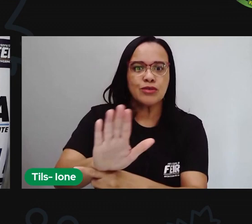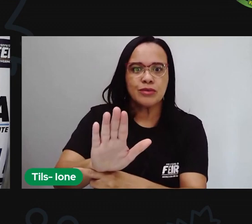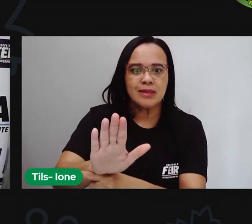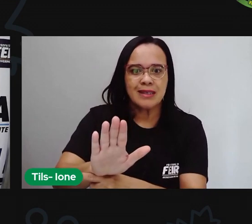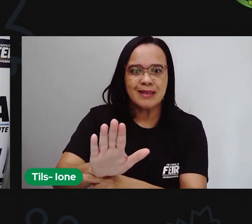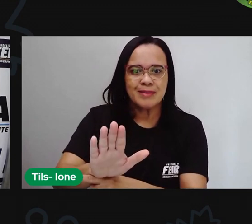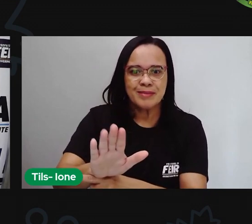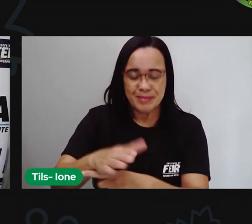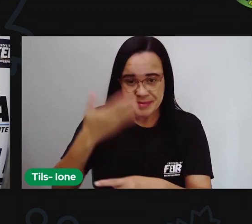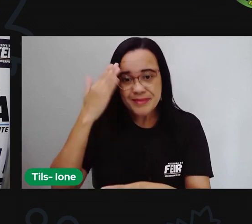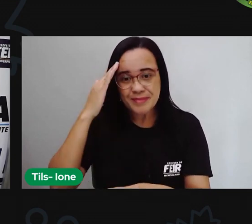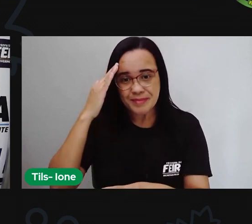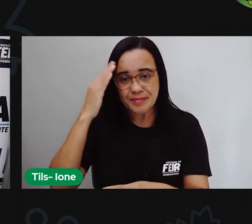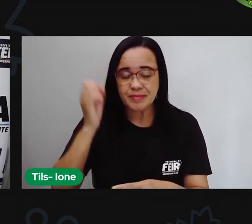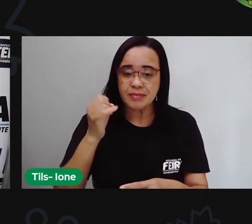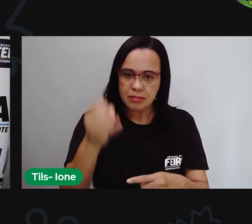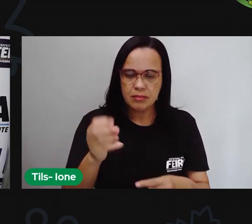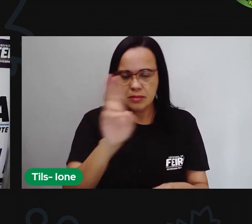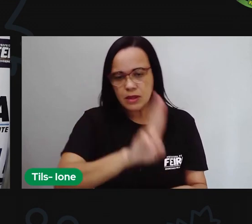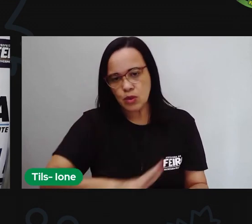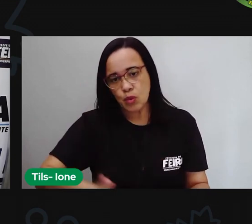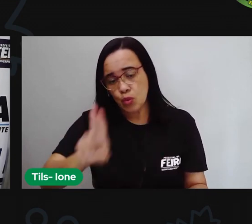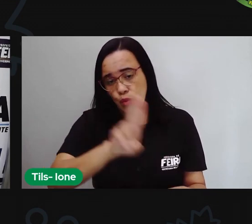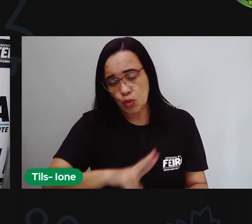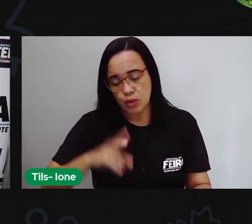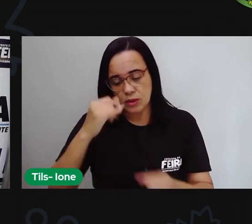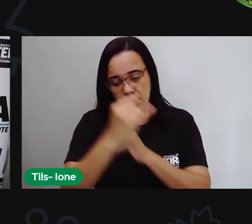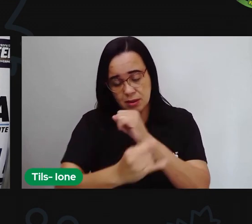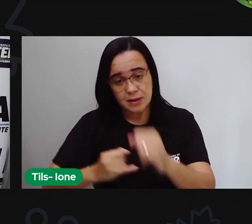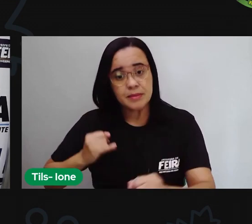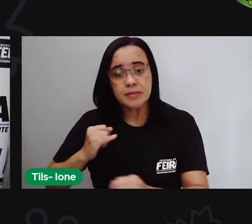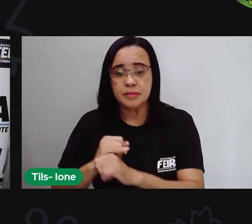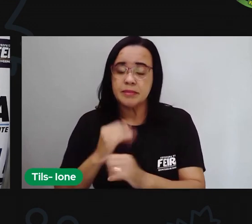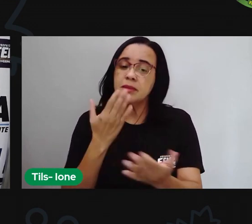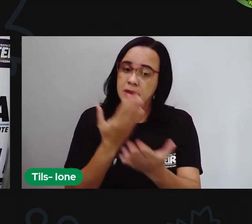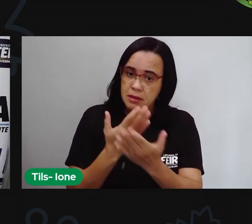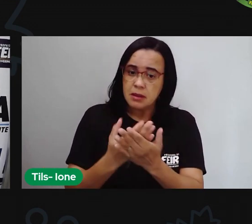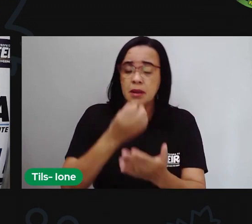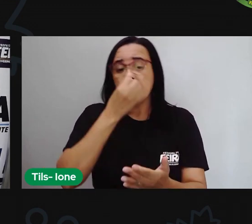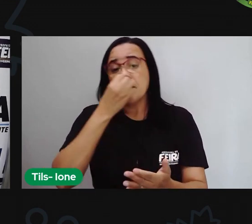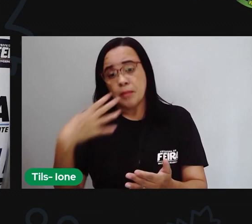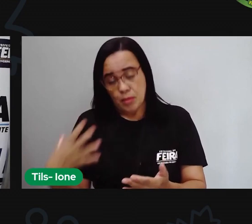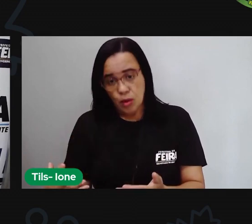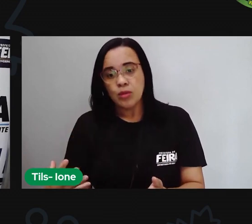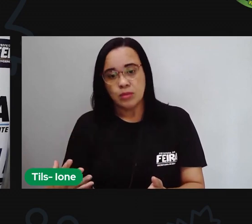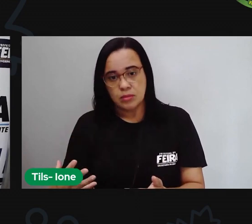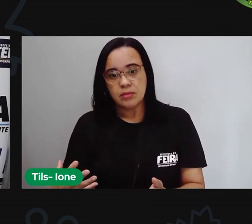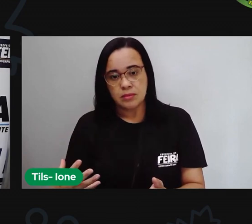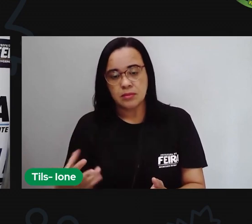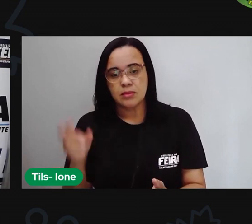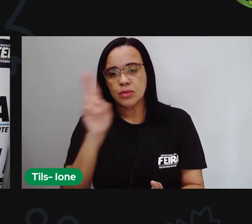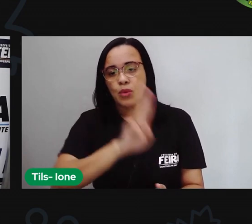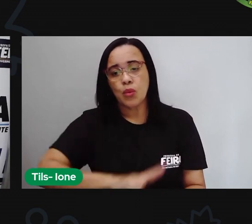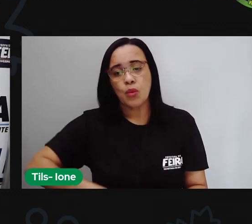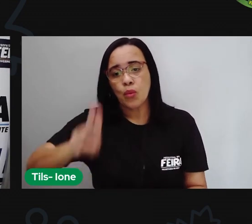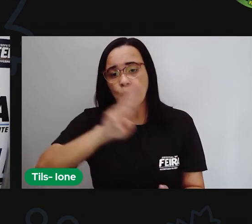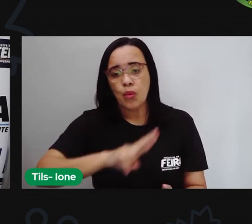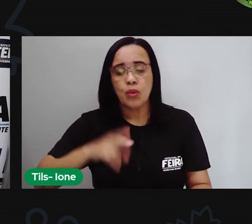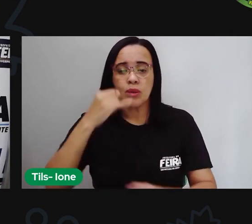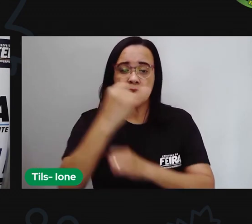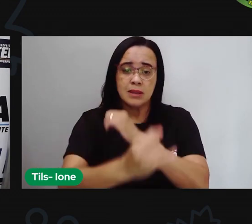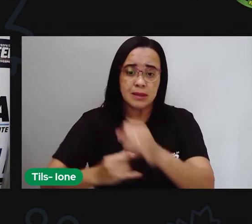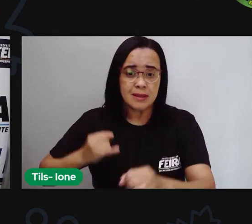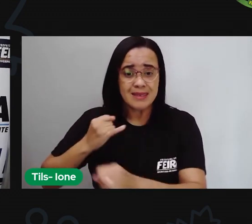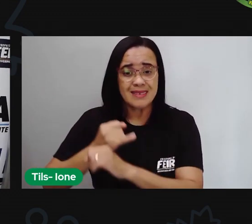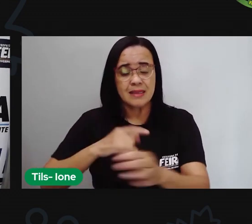você tá aí usando a internet para estudar isso é uma ótima né ideia utilizando aí a internet para pesquisar